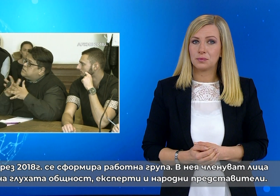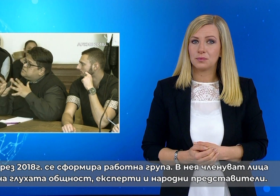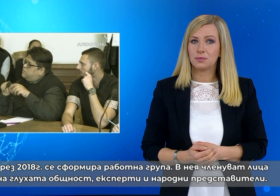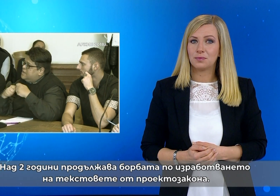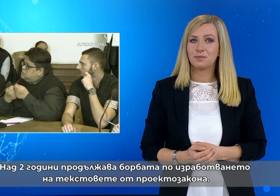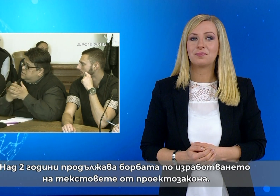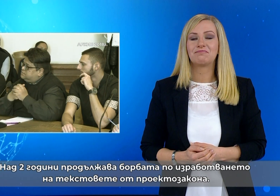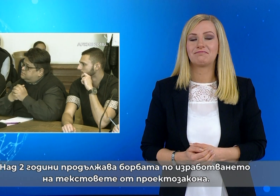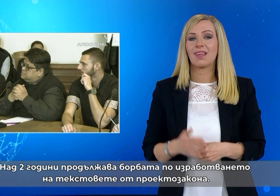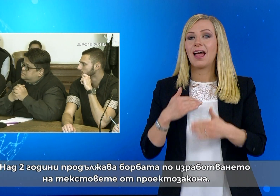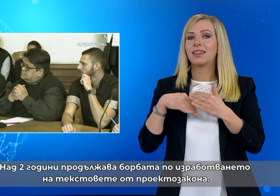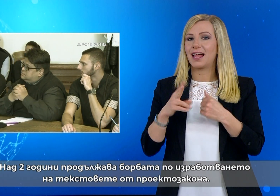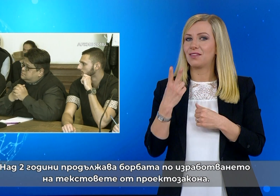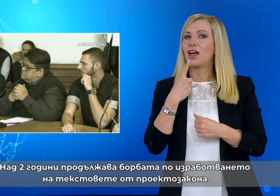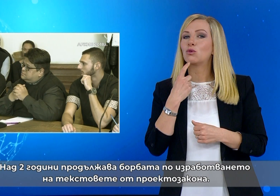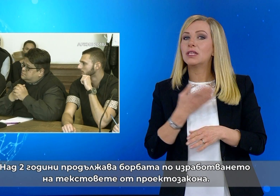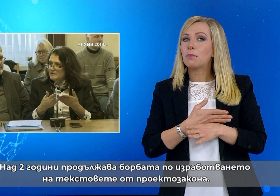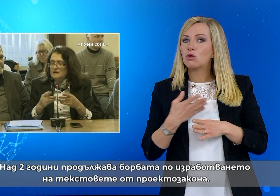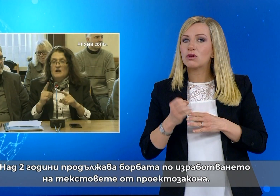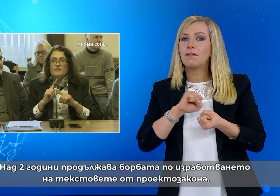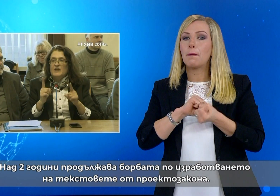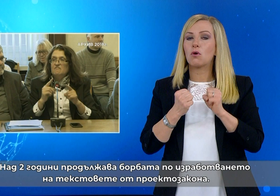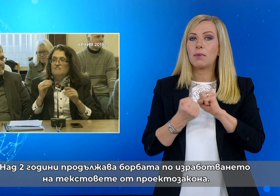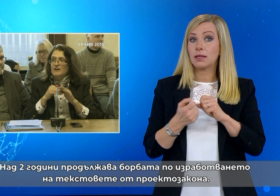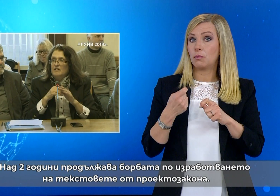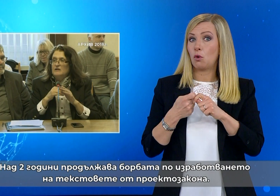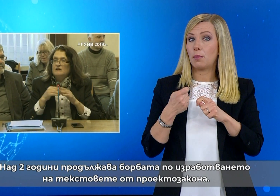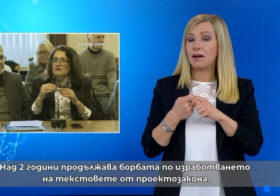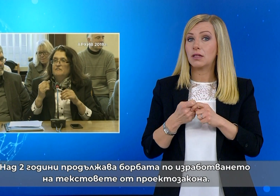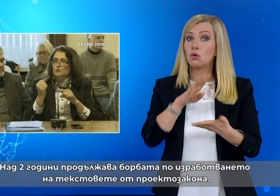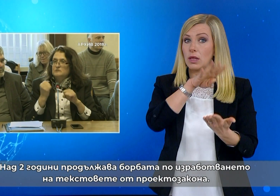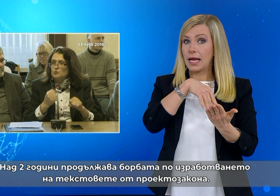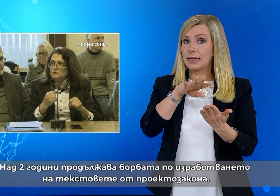Над две години продължава борбата по изработването на текстовете по проекто закона.